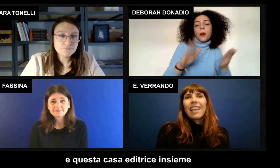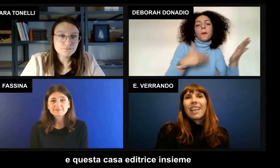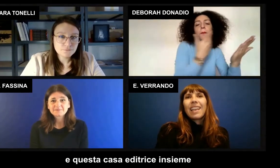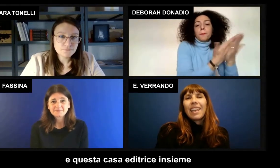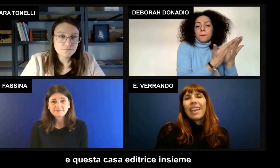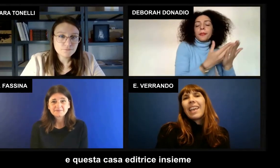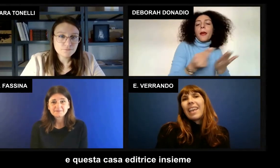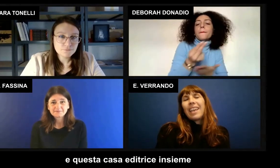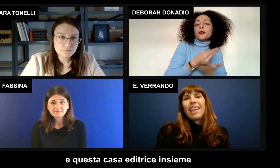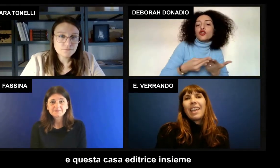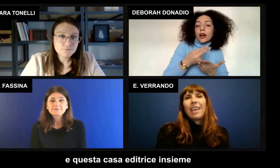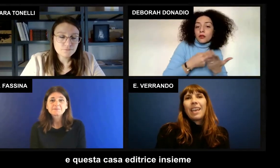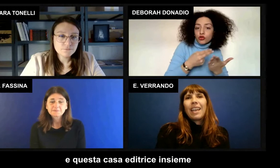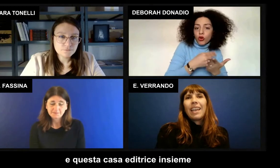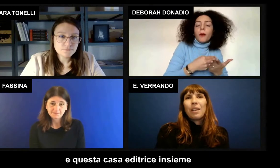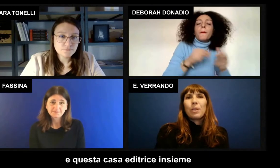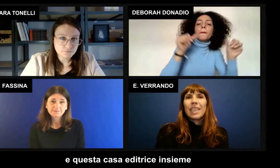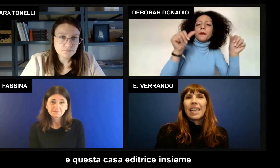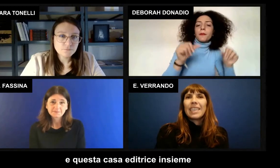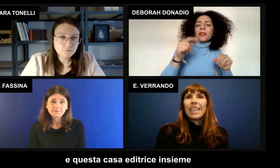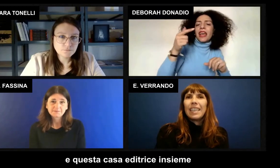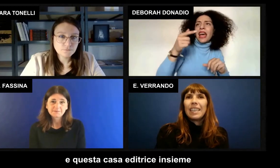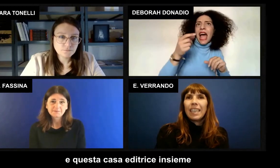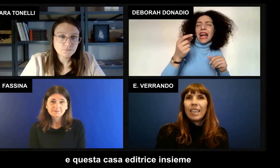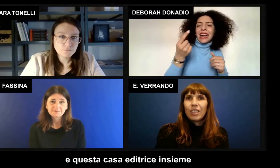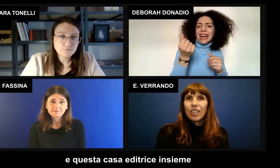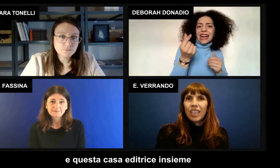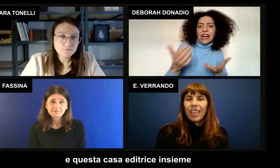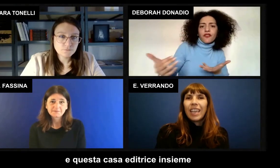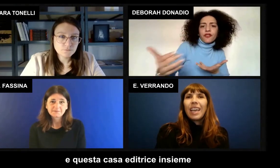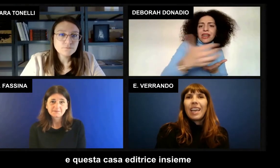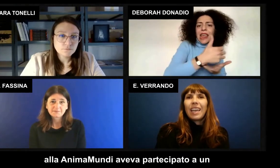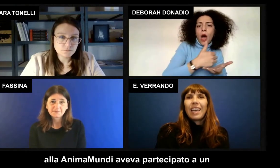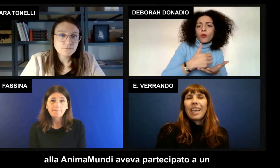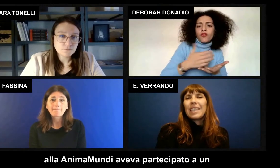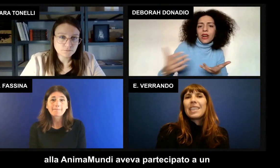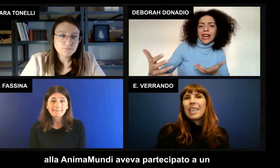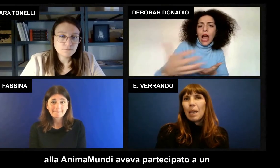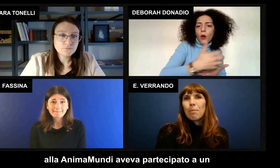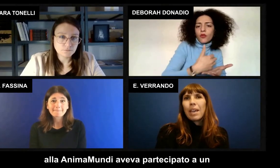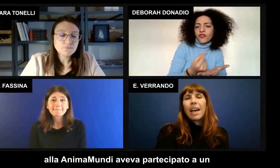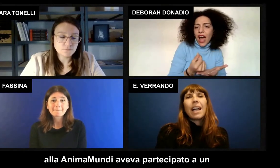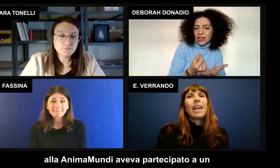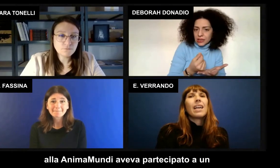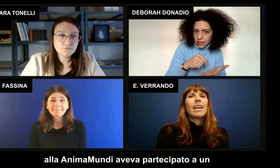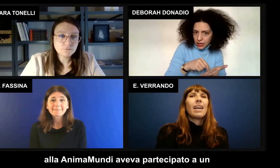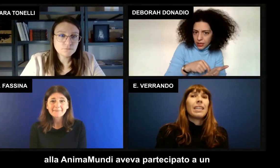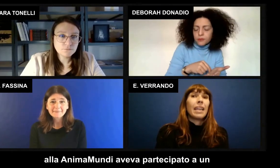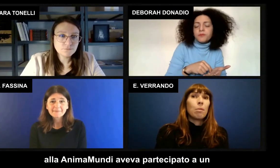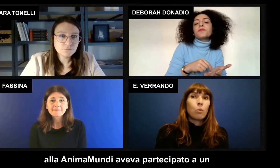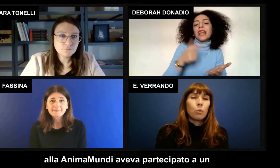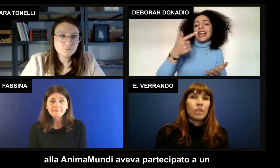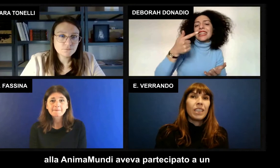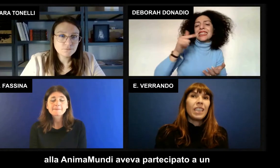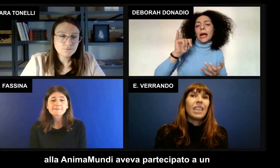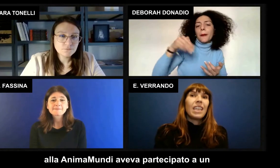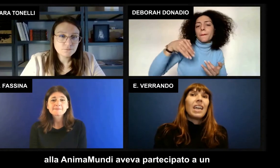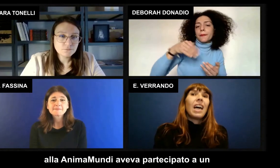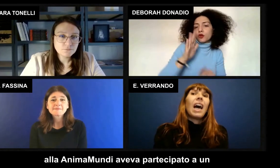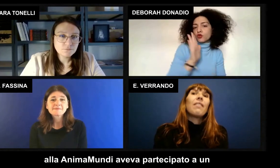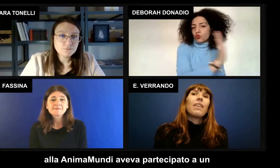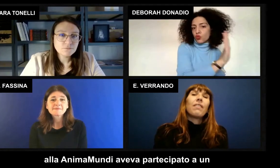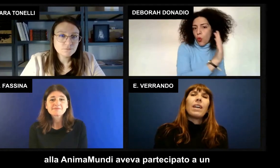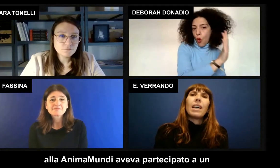e questa casa editrice insieme alla ad animundi